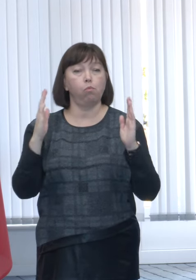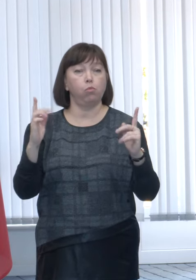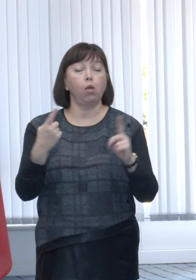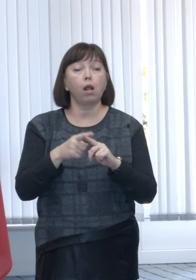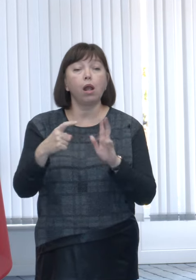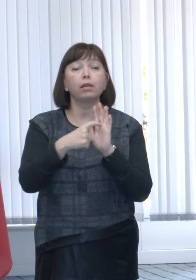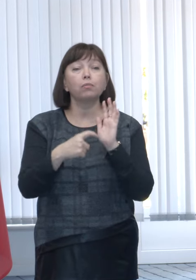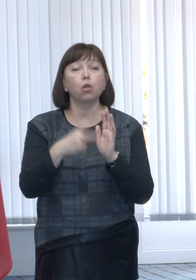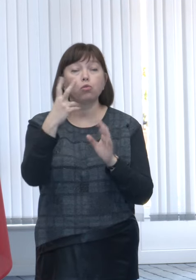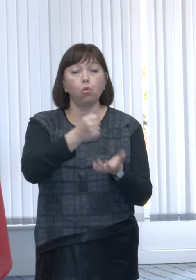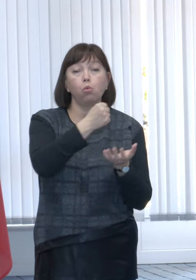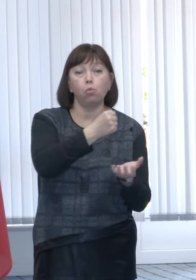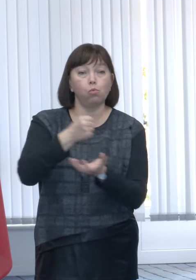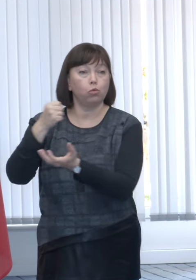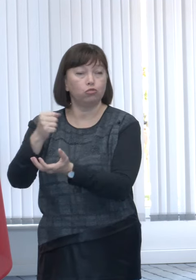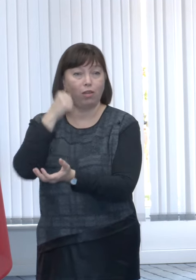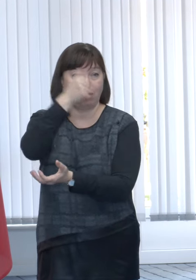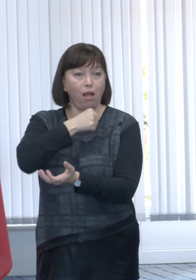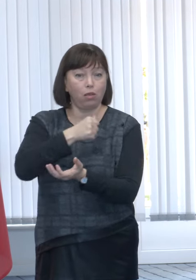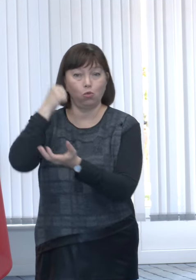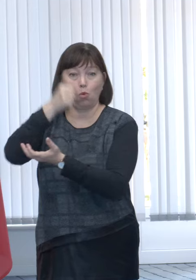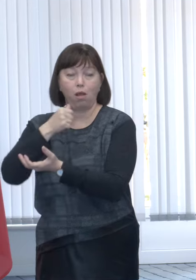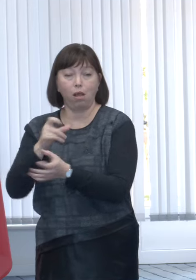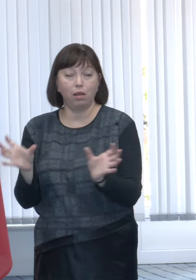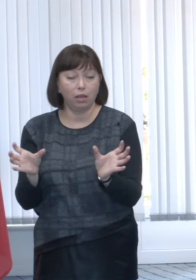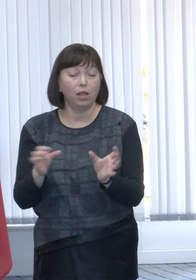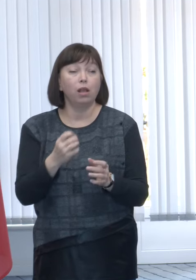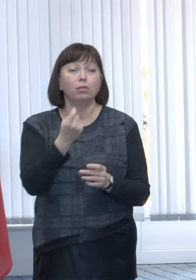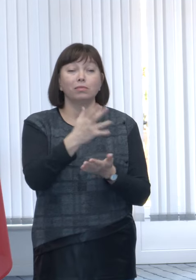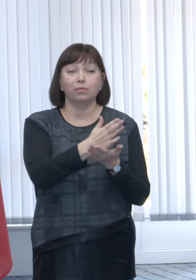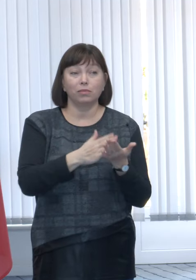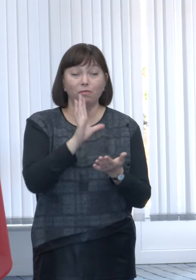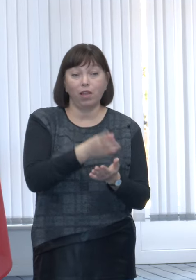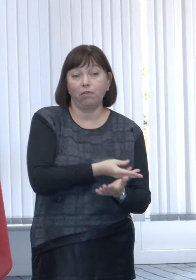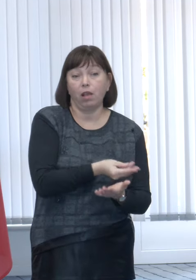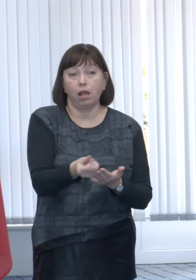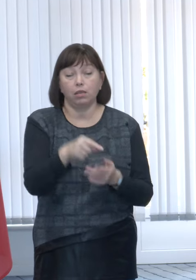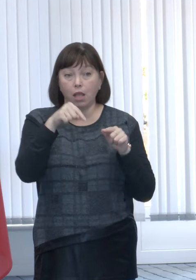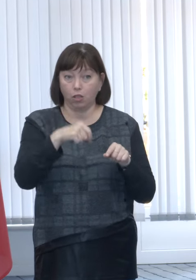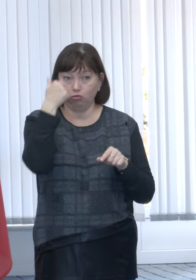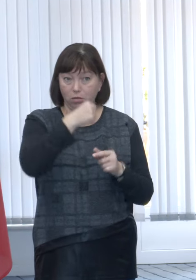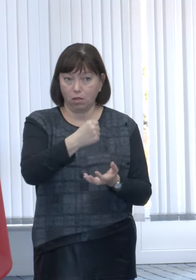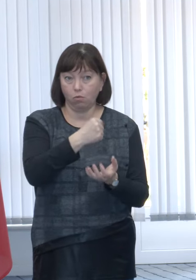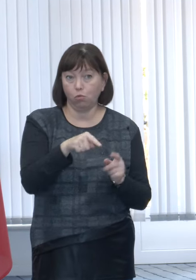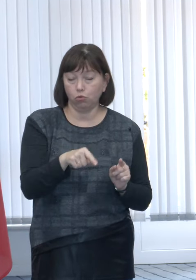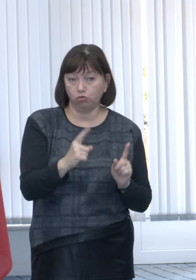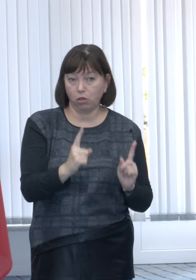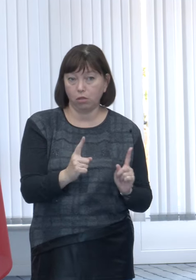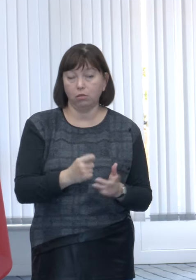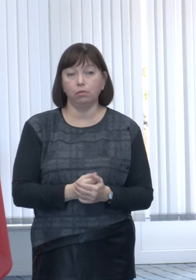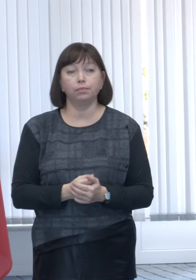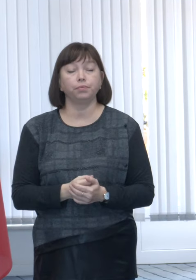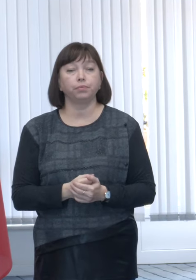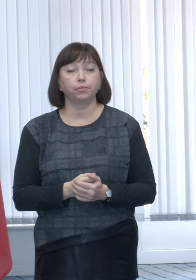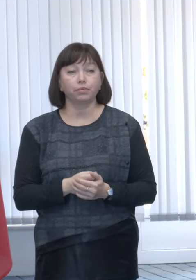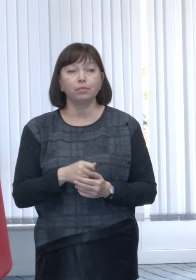împărțit în două bugete anuale. Deci o parte din compensații vor fi achitate în acest an, deci în bugetul